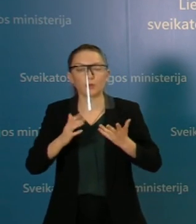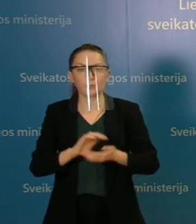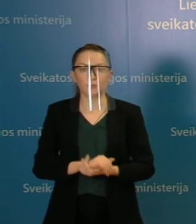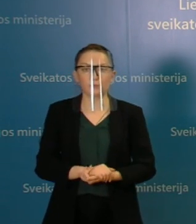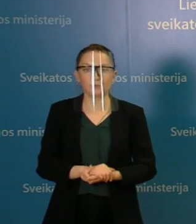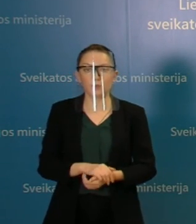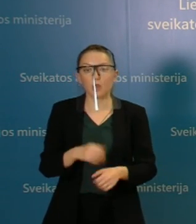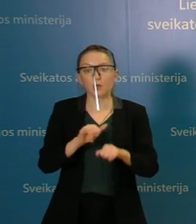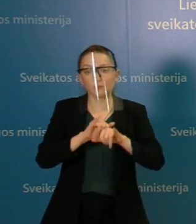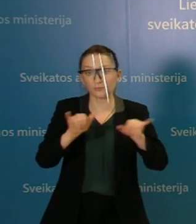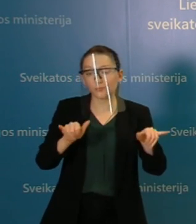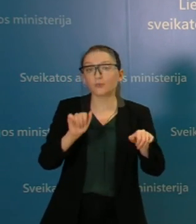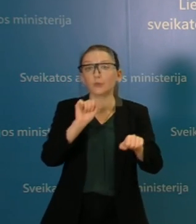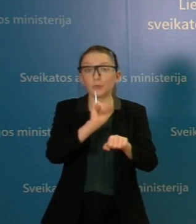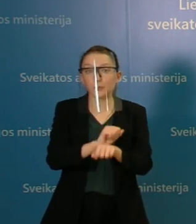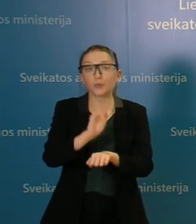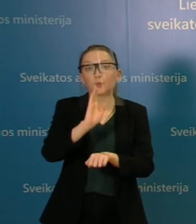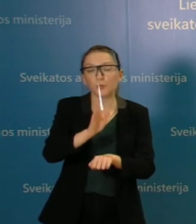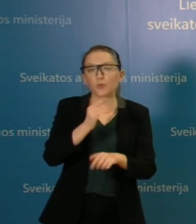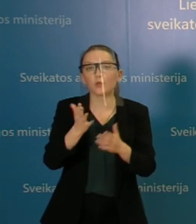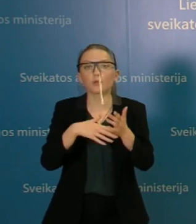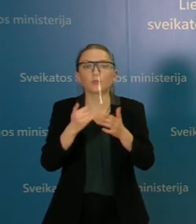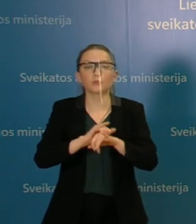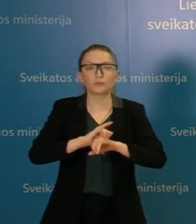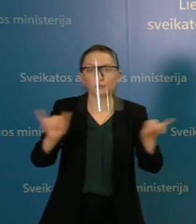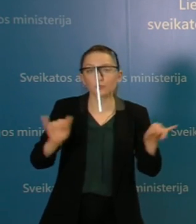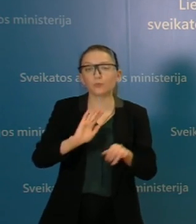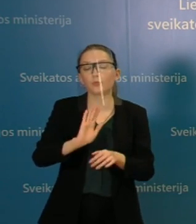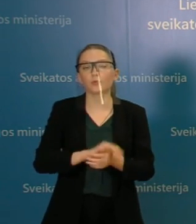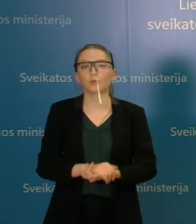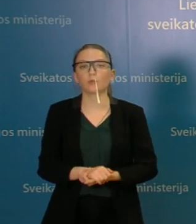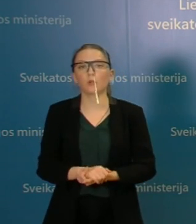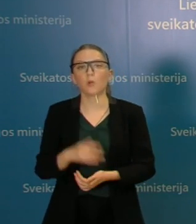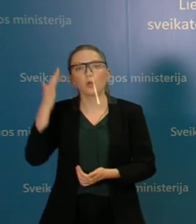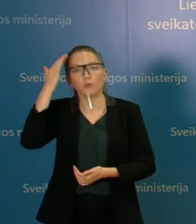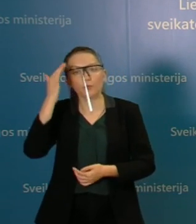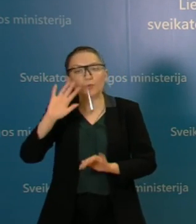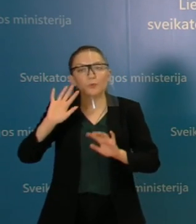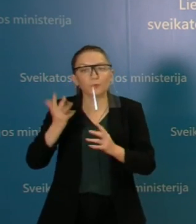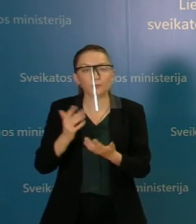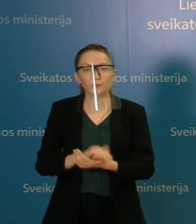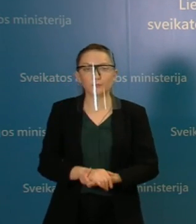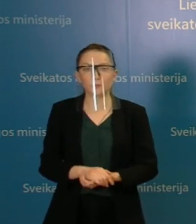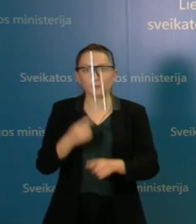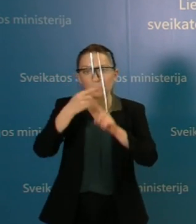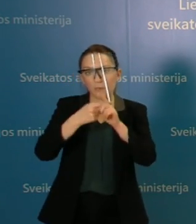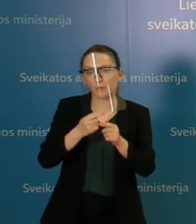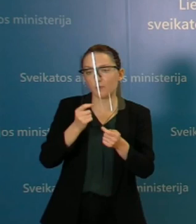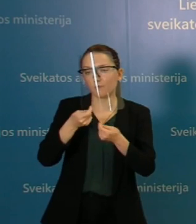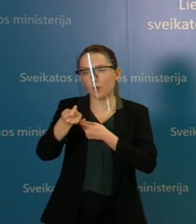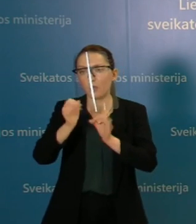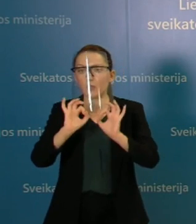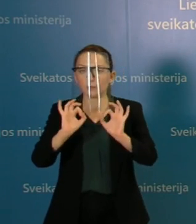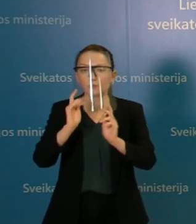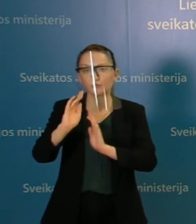lygos plėtimas, ar jisai sustos, ar jis ir toliau auks. O ko tikimasi, tai kad nebus valdomis rautai, kad